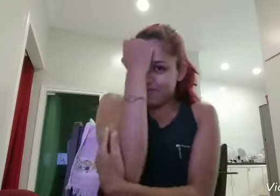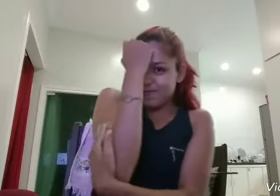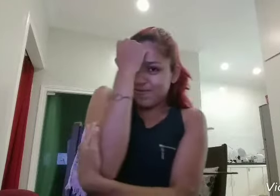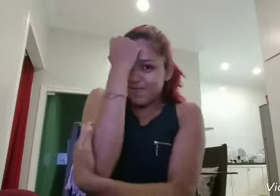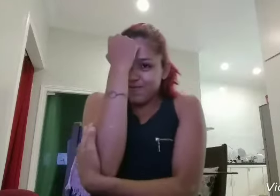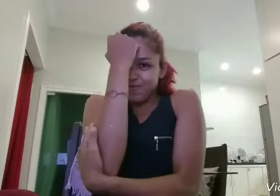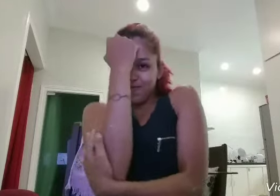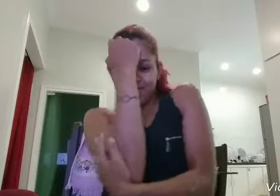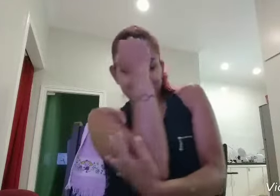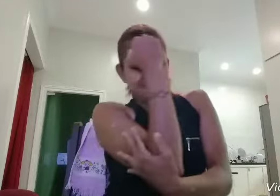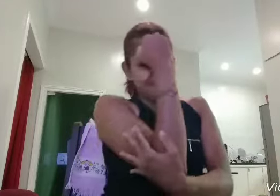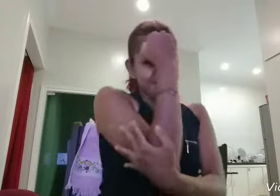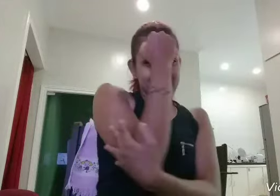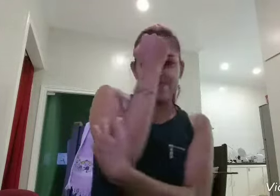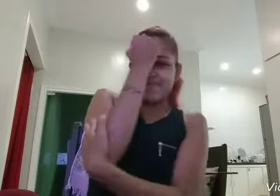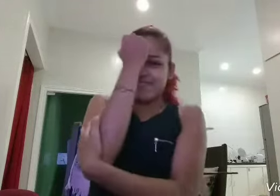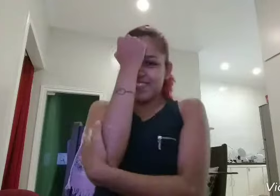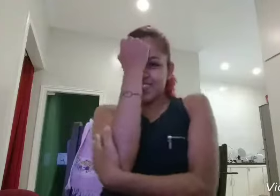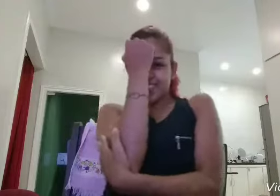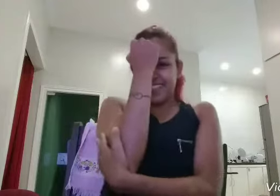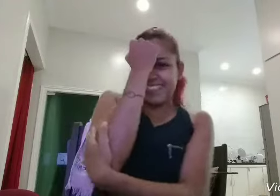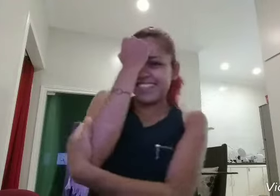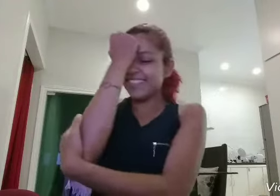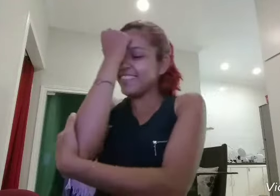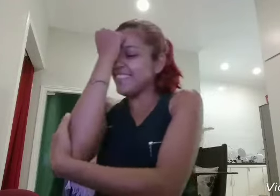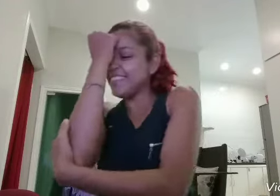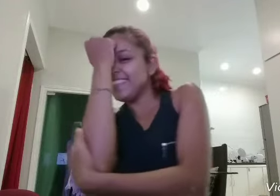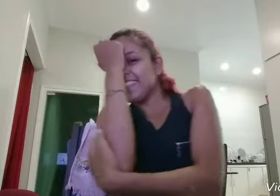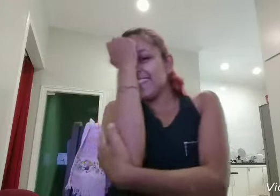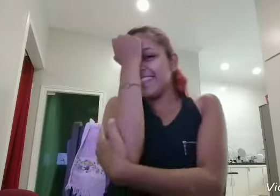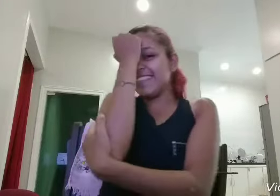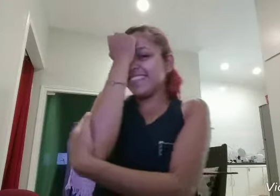Chega aí, chega aí, Maria Vendoza Deixa comigo, Joelma